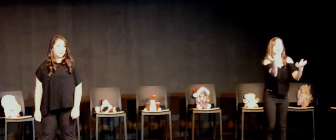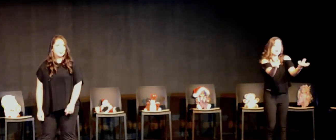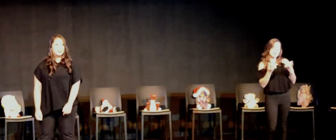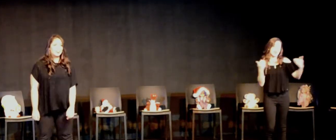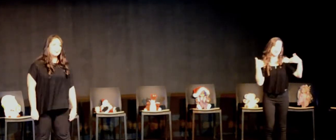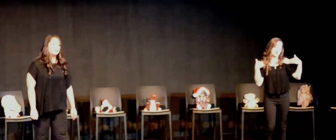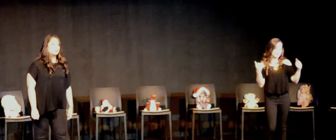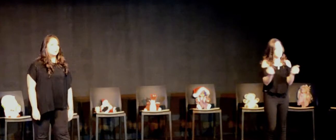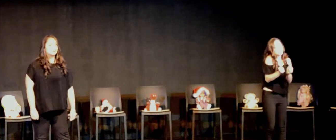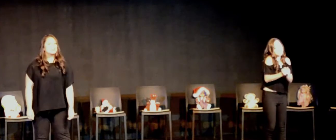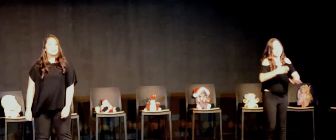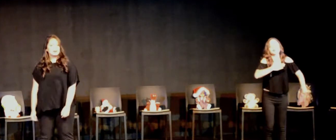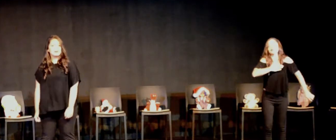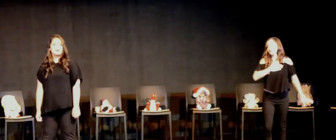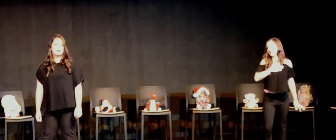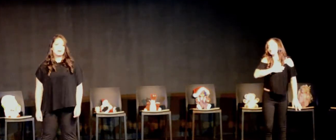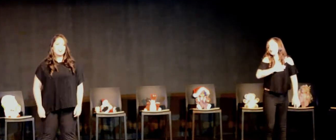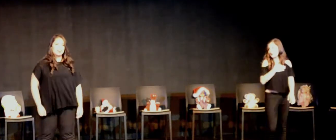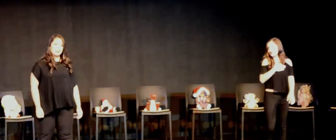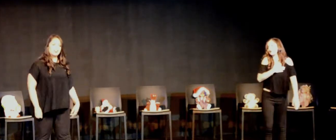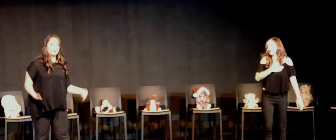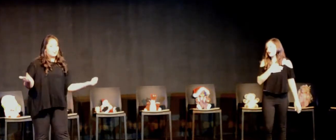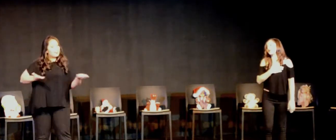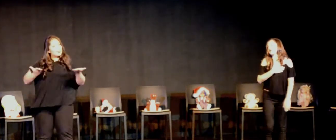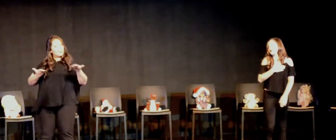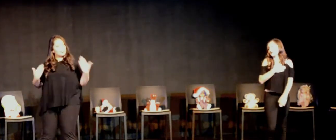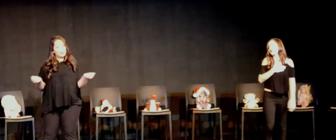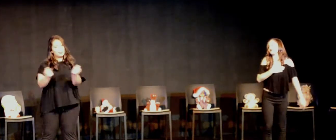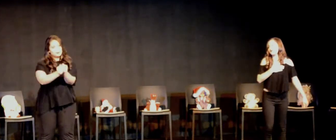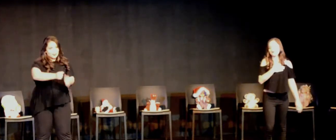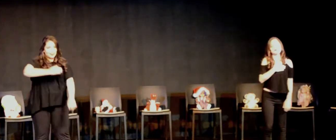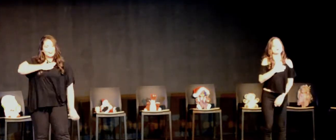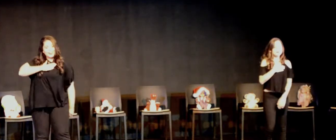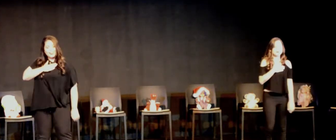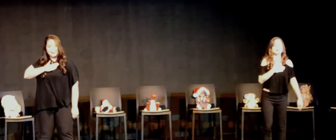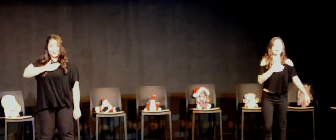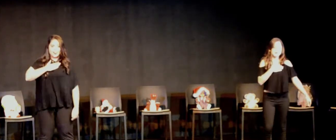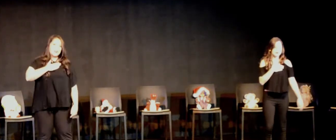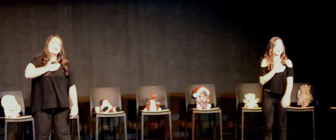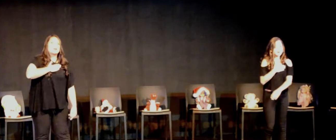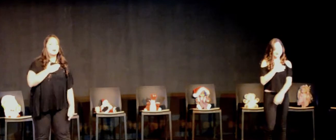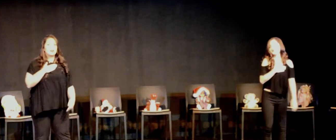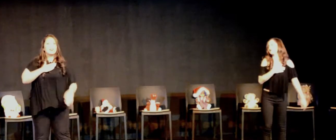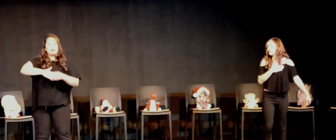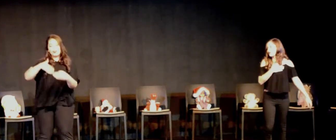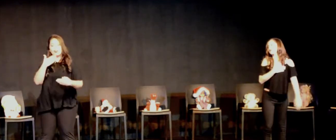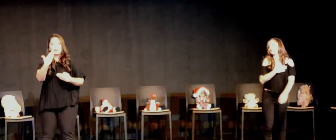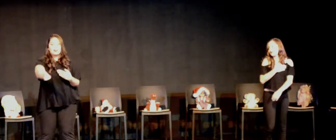quiero tenerte a mi lado Aquí a mi lado Ruego que